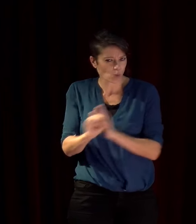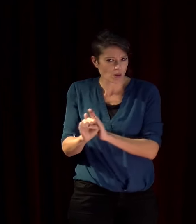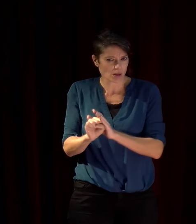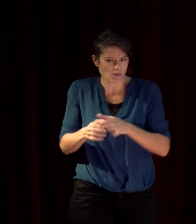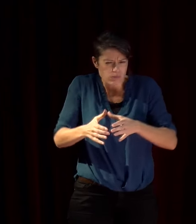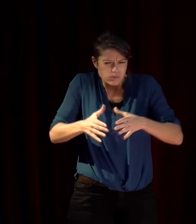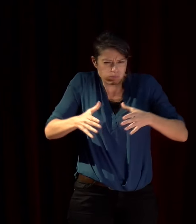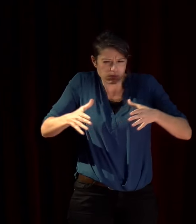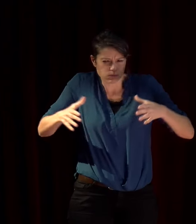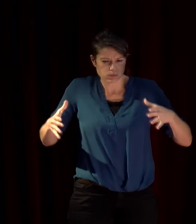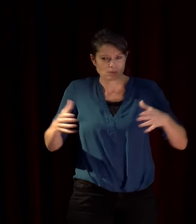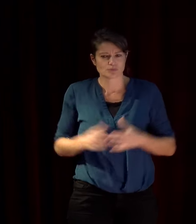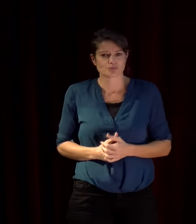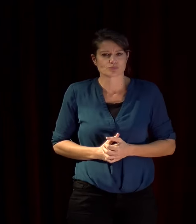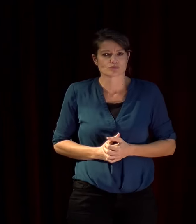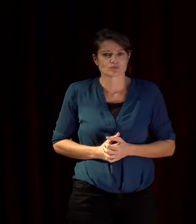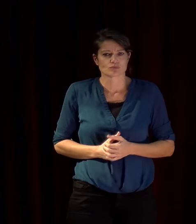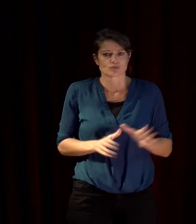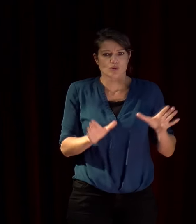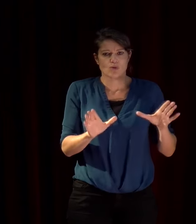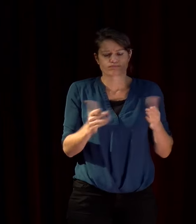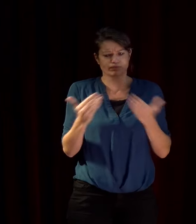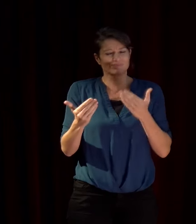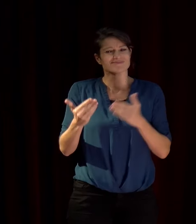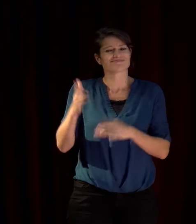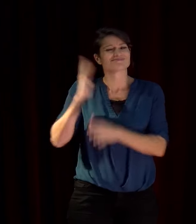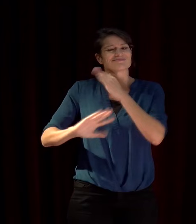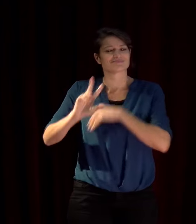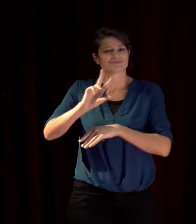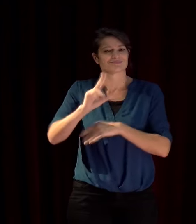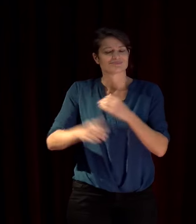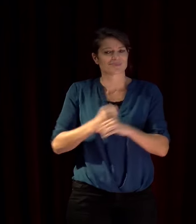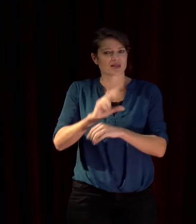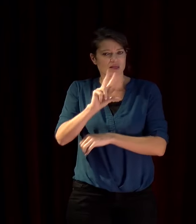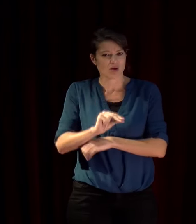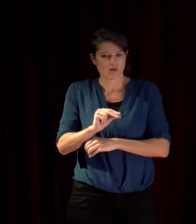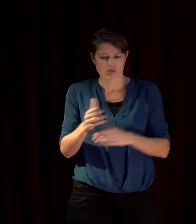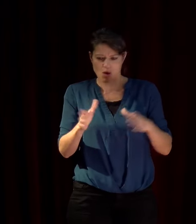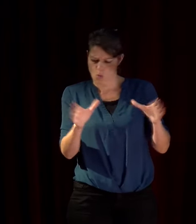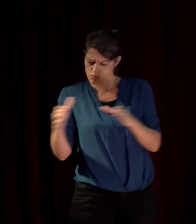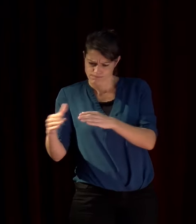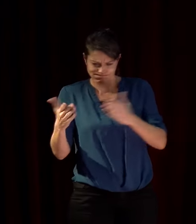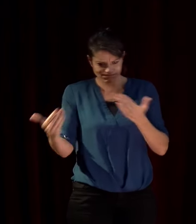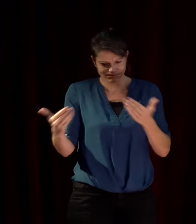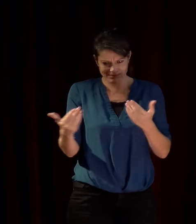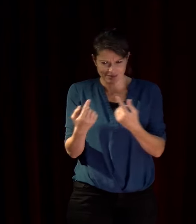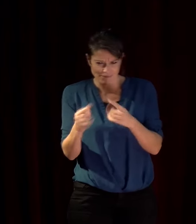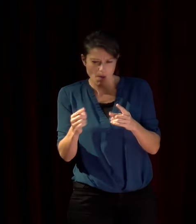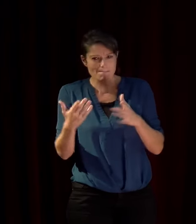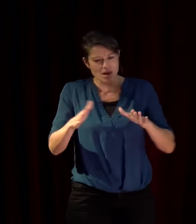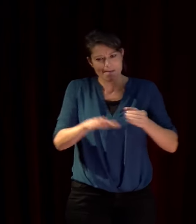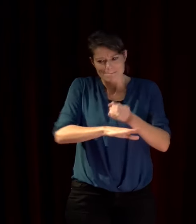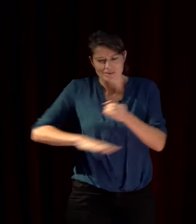des parties différentes des années 30 mais leurs piliers idéologiques restent les mêmes